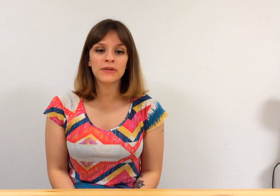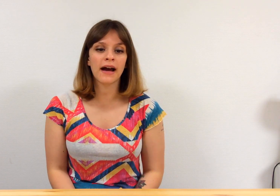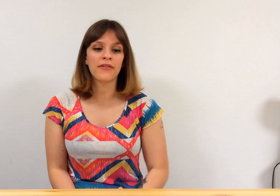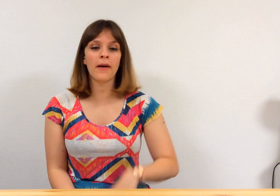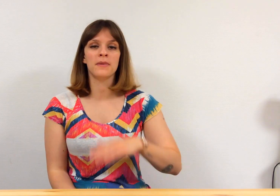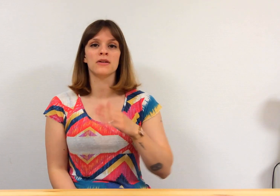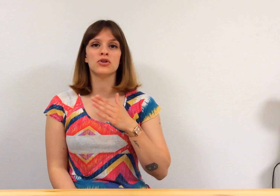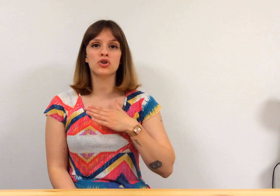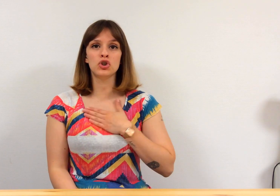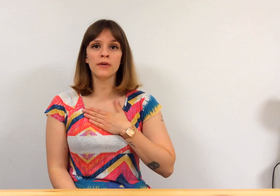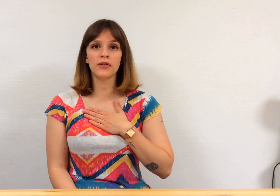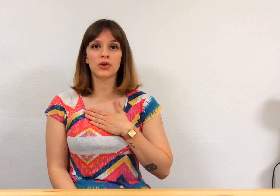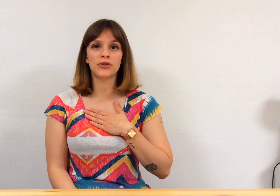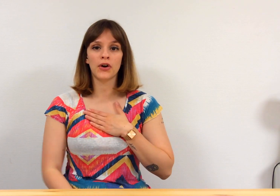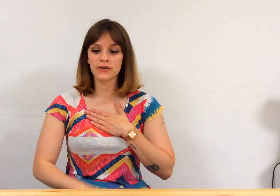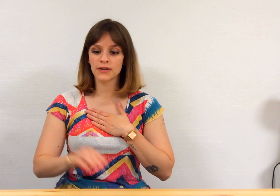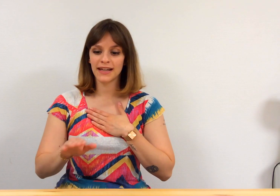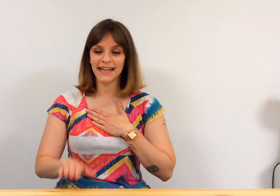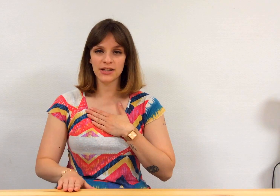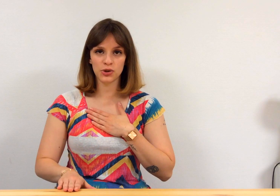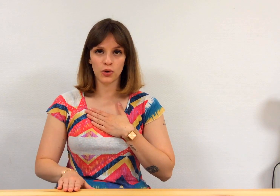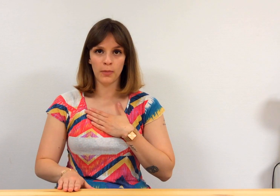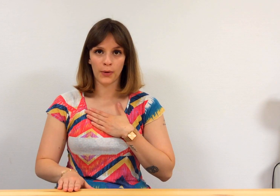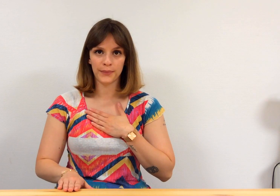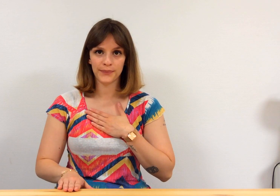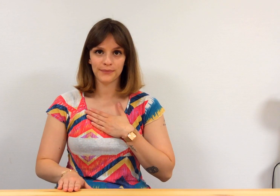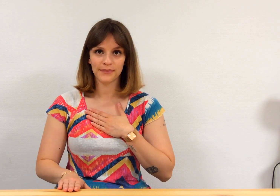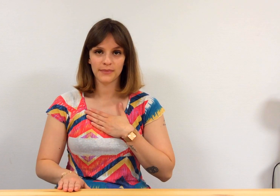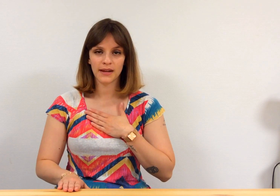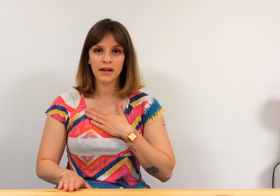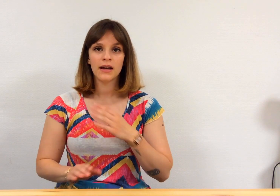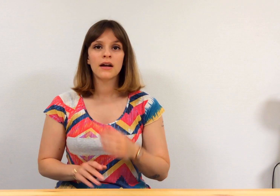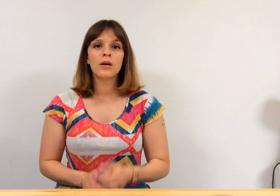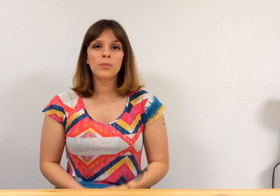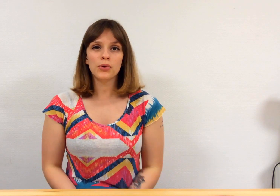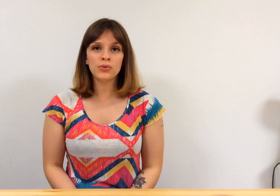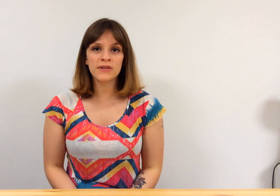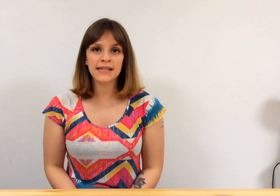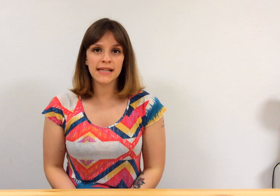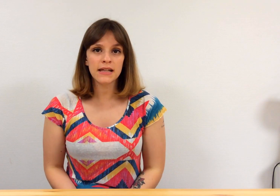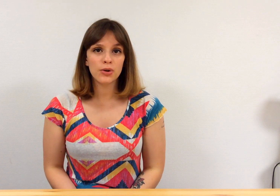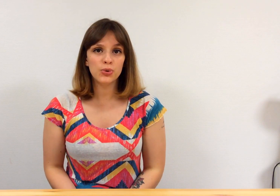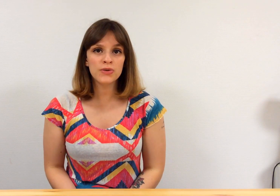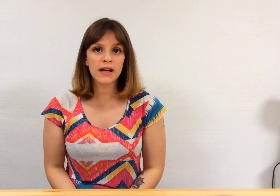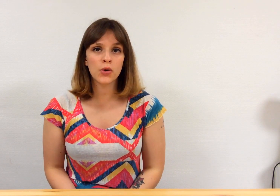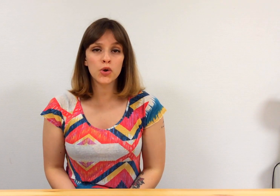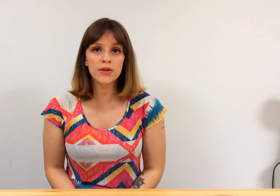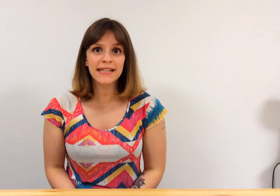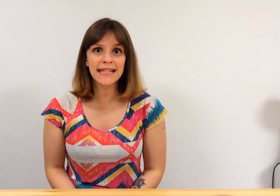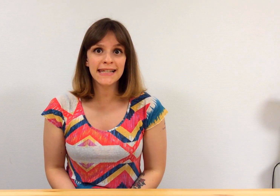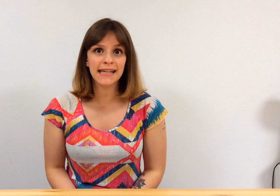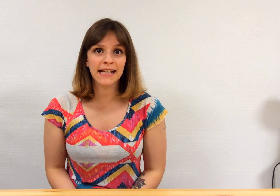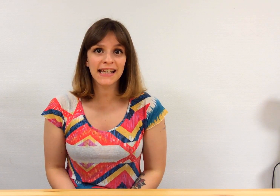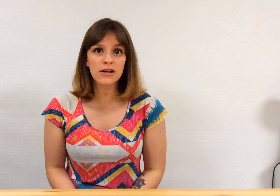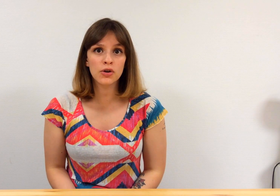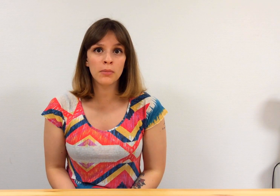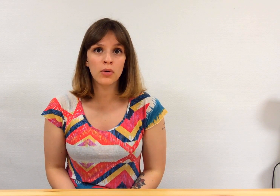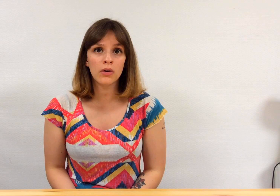faudra frapper sur votre torse et sur le banc. Pour nous aider, nous allons utiliser quelques mots